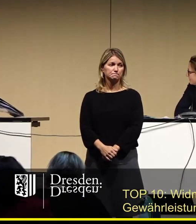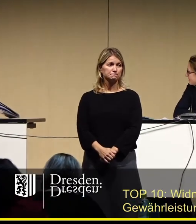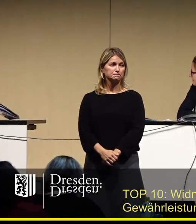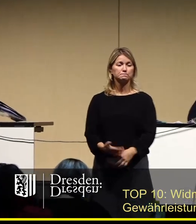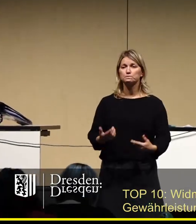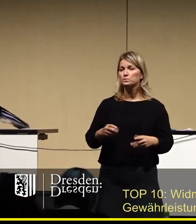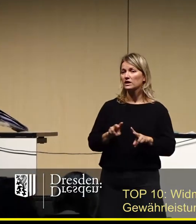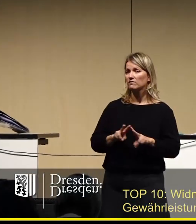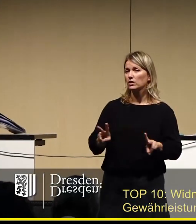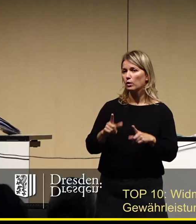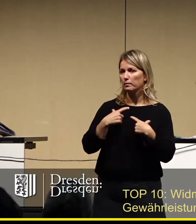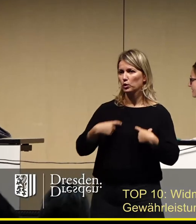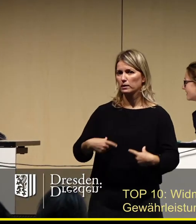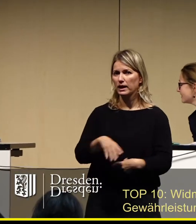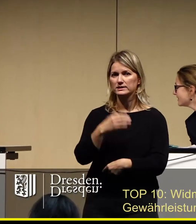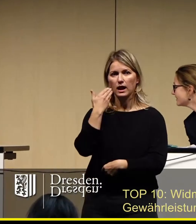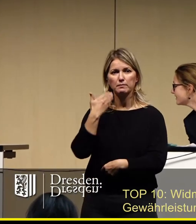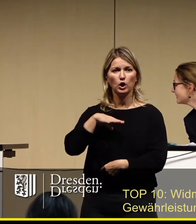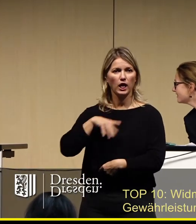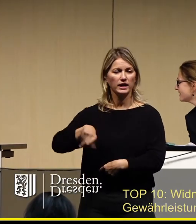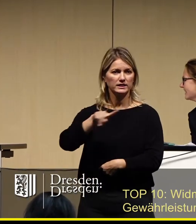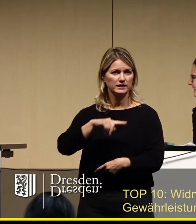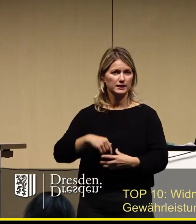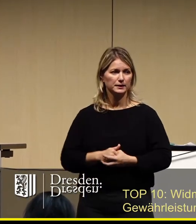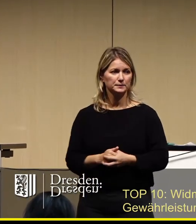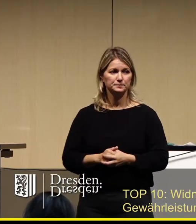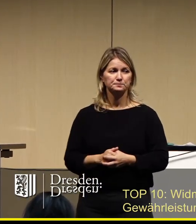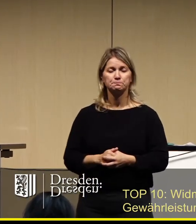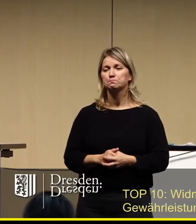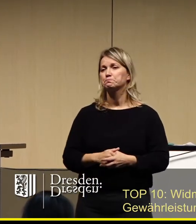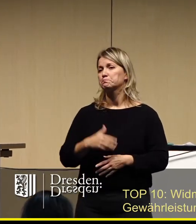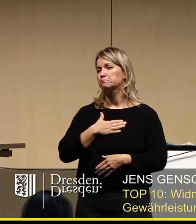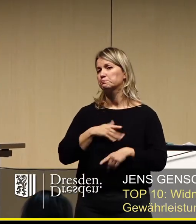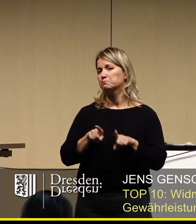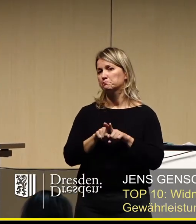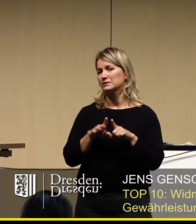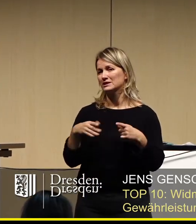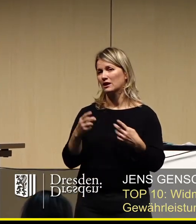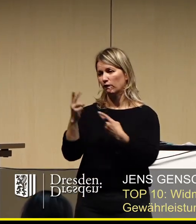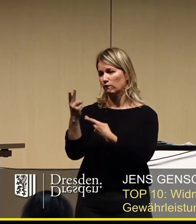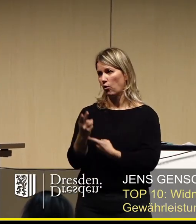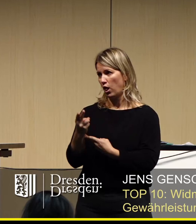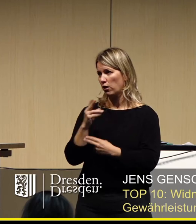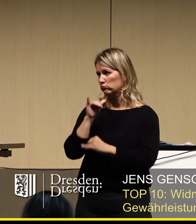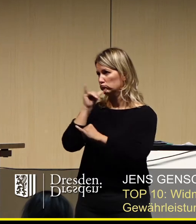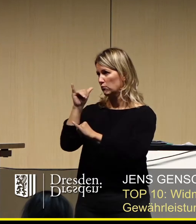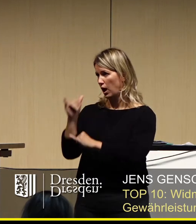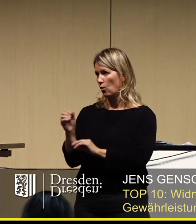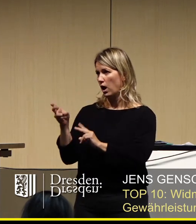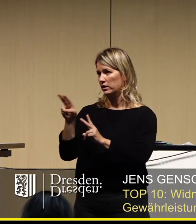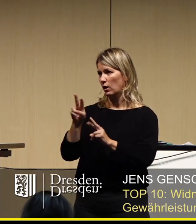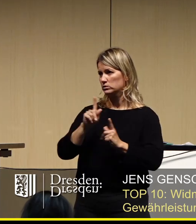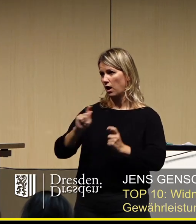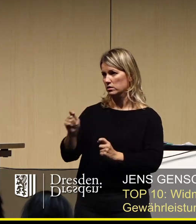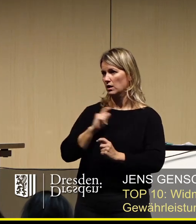Sehr geehrter Herr Oberbürgermeister, liebe Kolleginnen und Kollegen, auch wir werden der Vorlage zustimmen, wir werden den Änderungsanträgen zustimmen. Ich